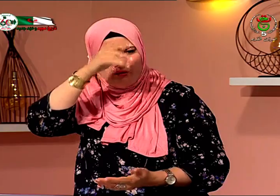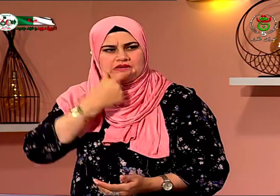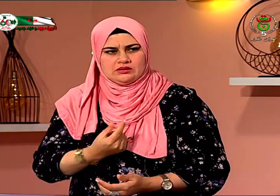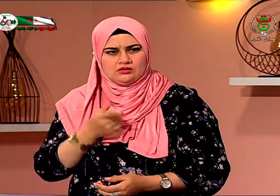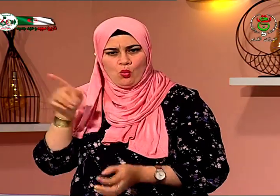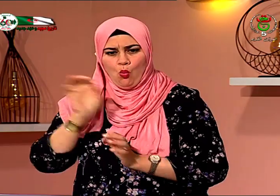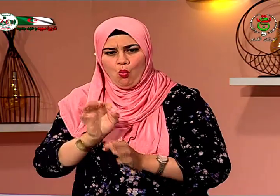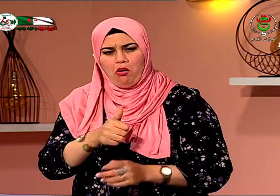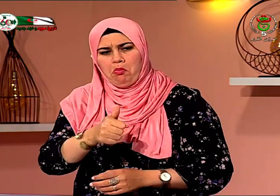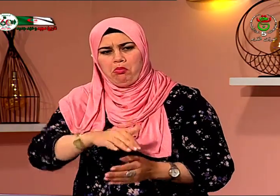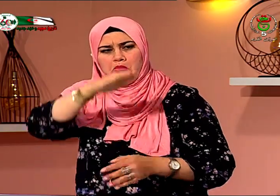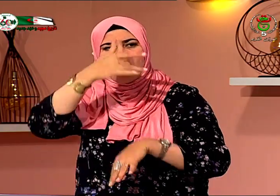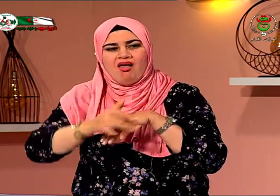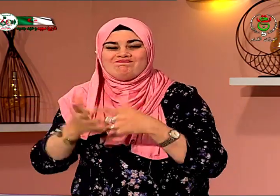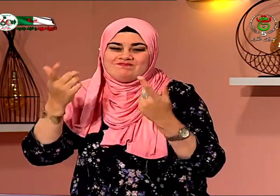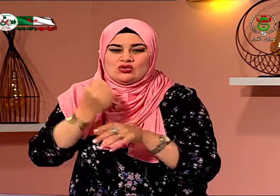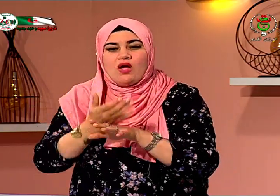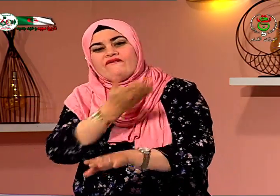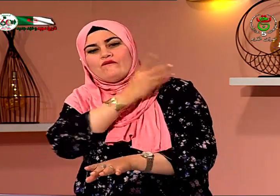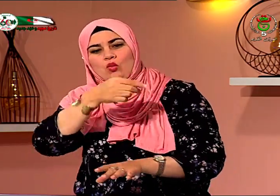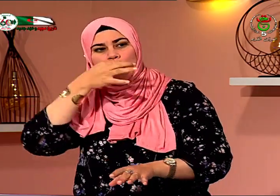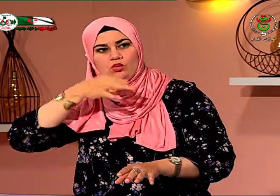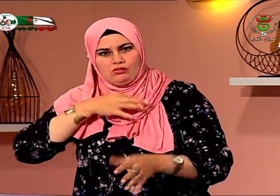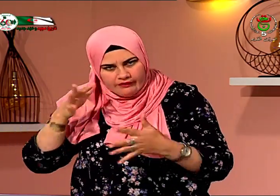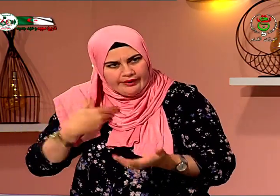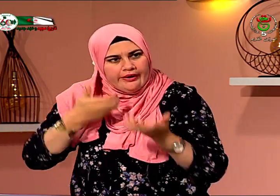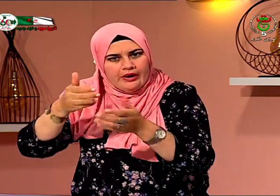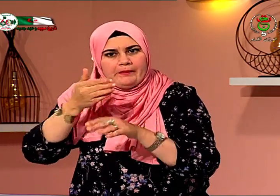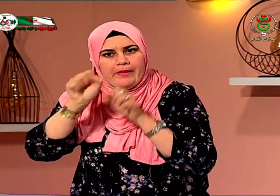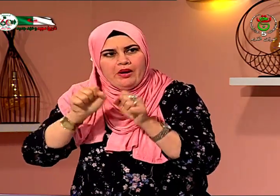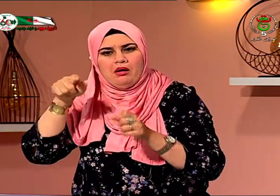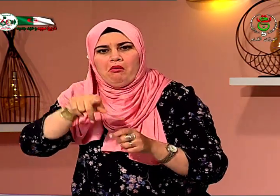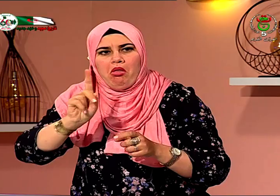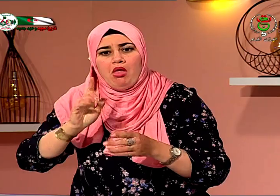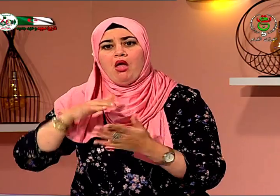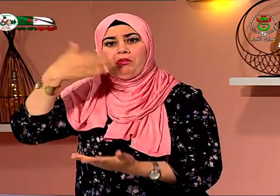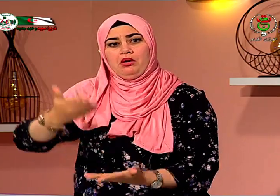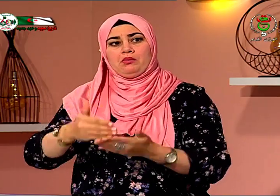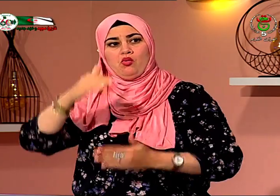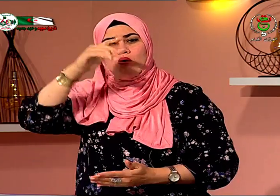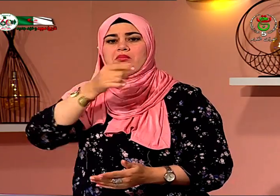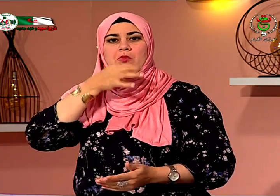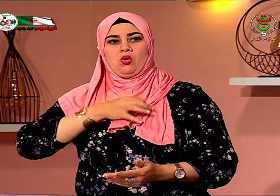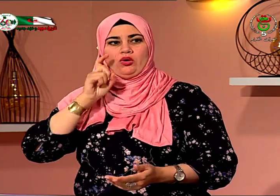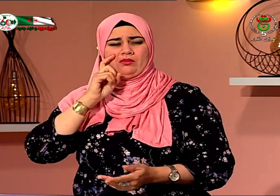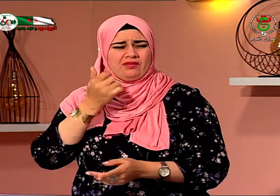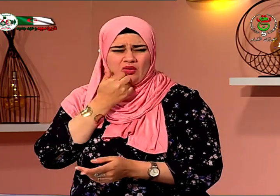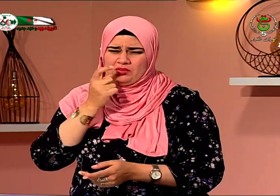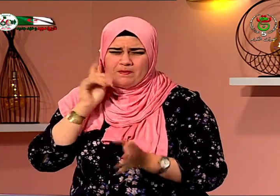أن يقوم الطبيب بعمل فحوصات على الوالدة في حالة في شهرها